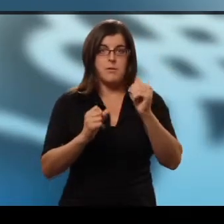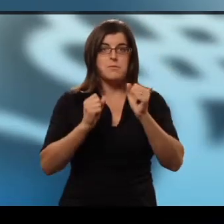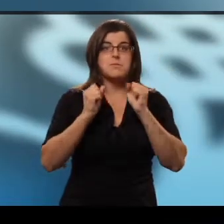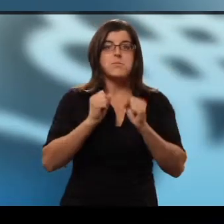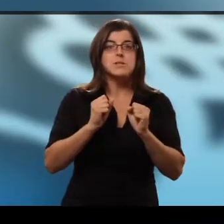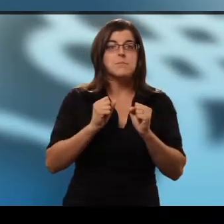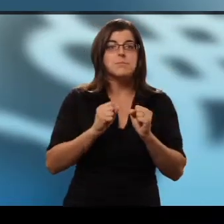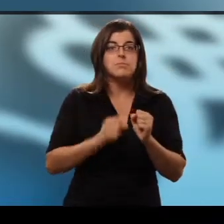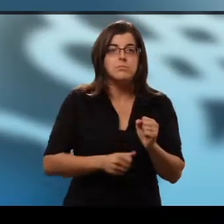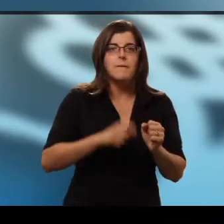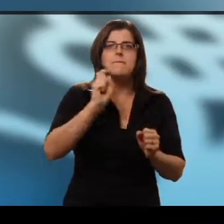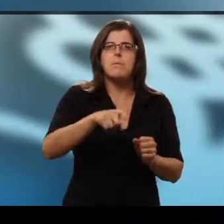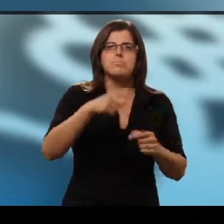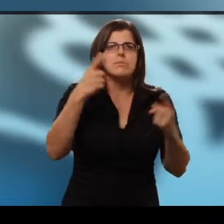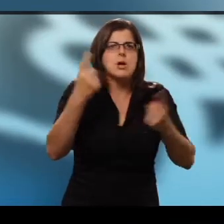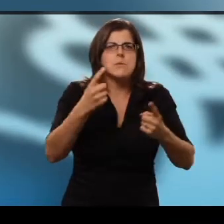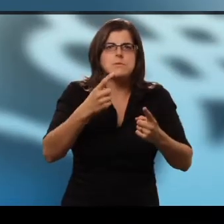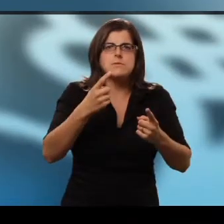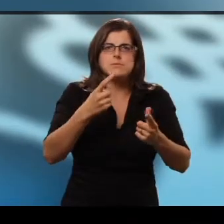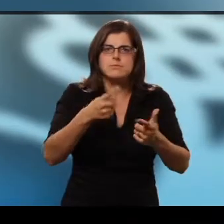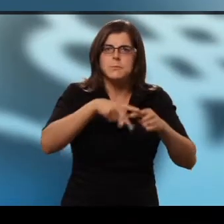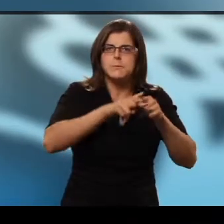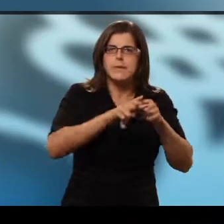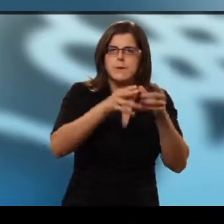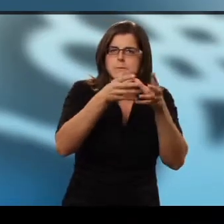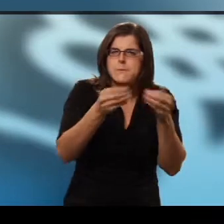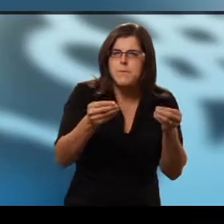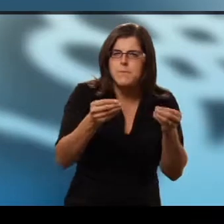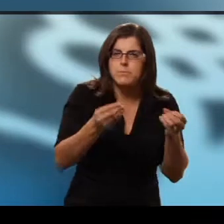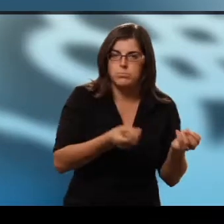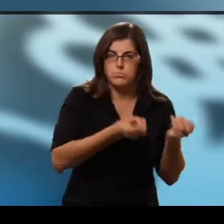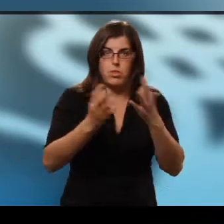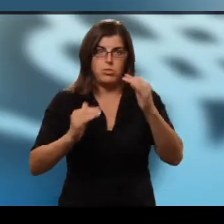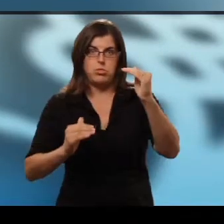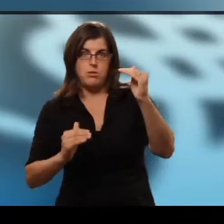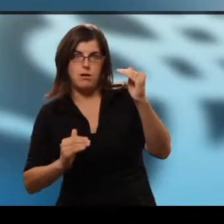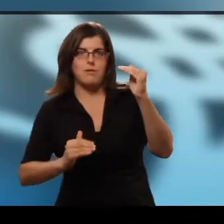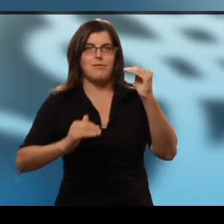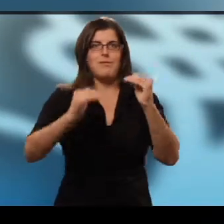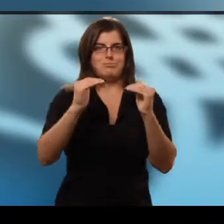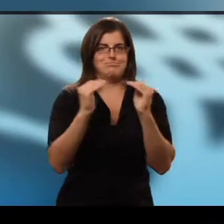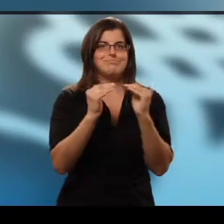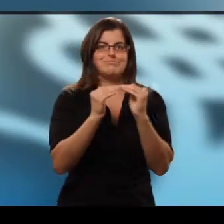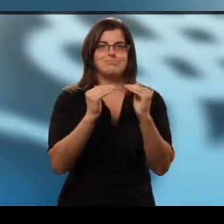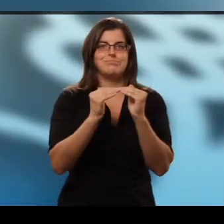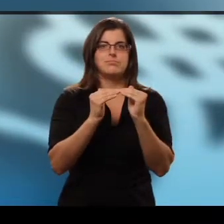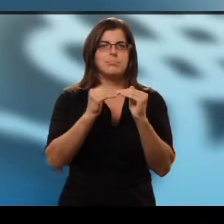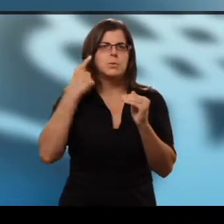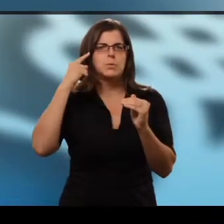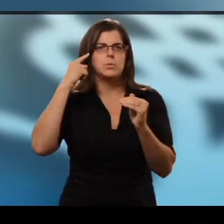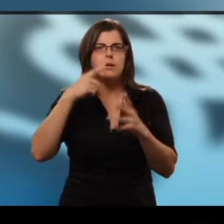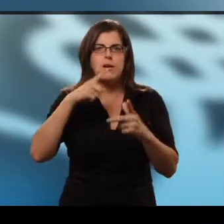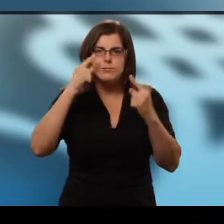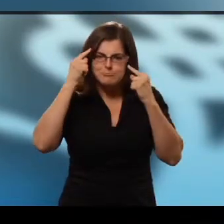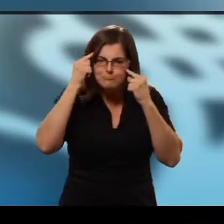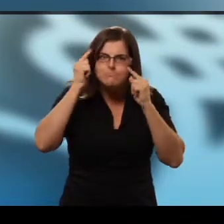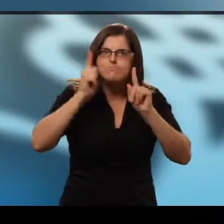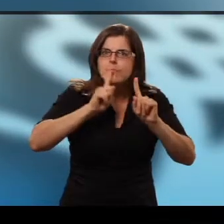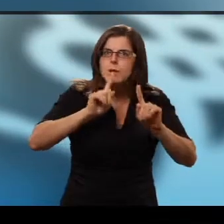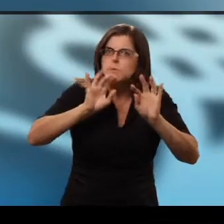par souci de justice. L'égalité ne se résume pas nécessairement à traiter toutes les ou aux